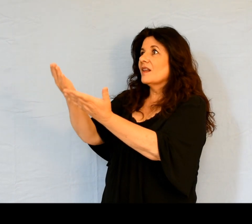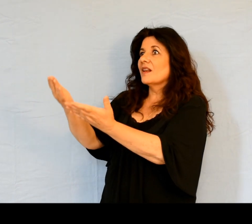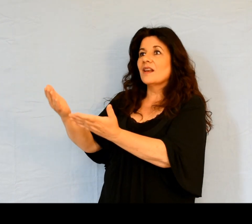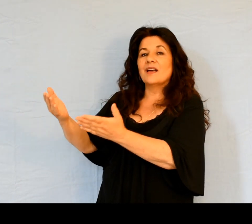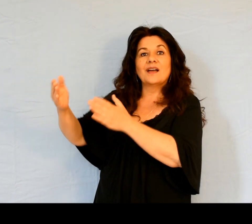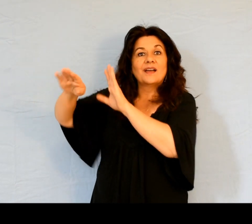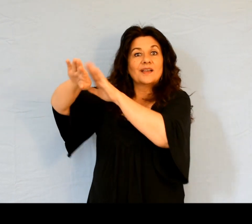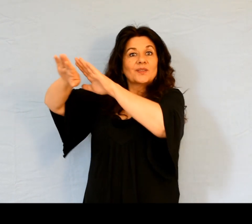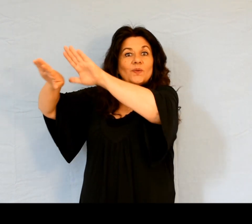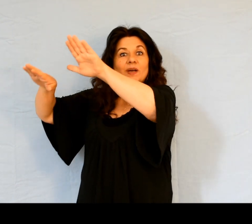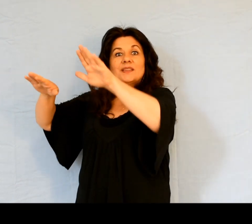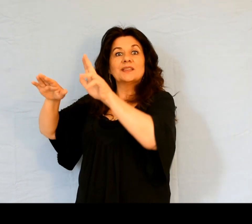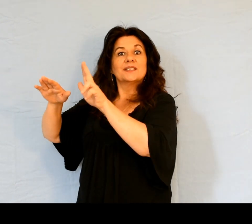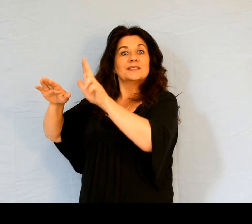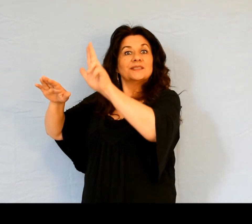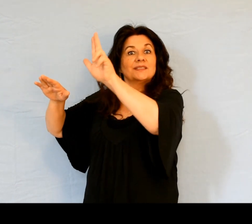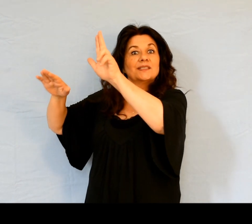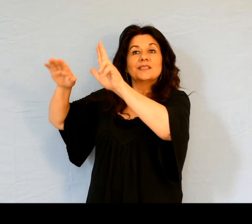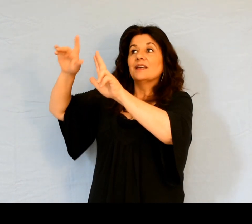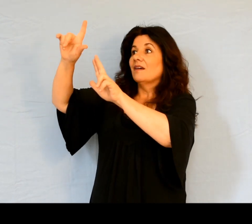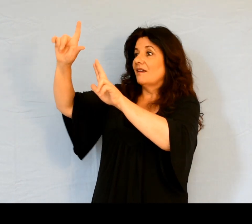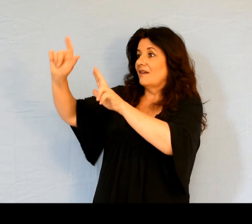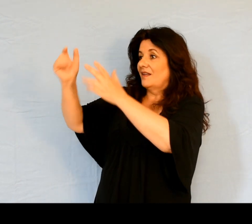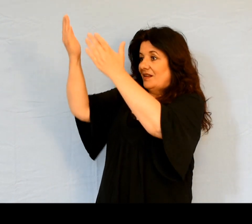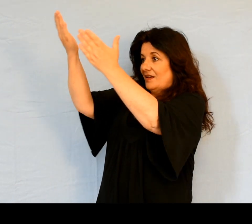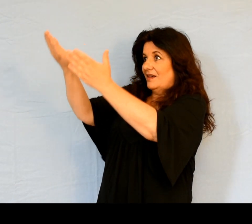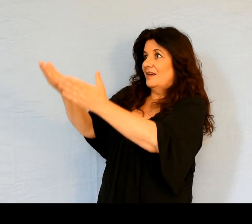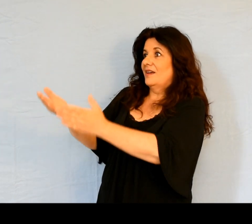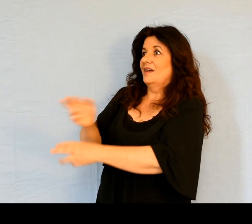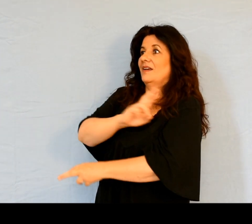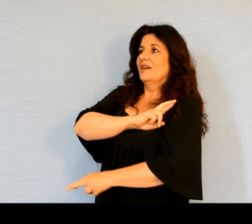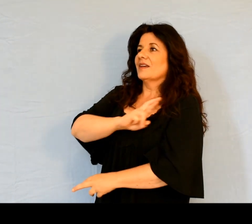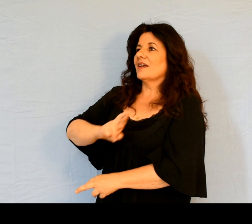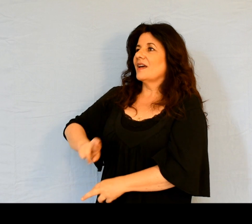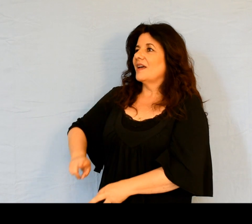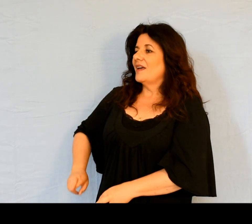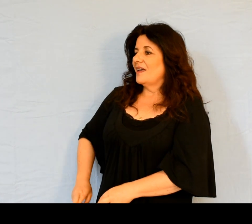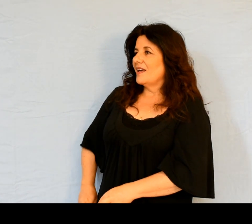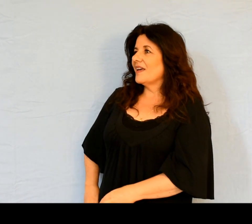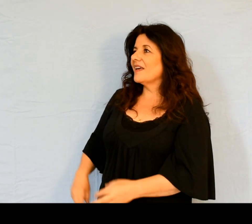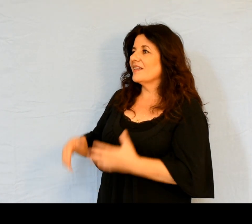se tient la Reine, toute parée d'or.